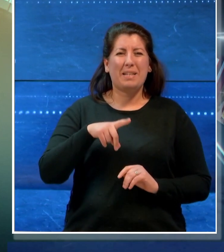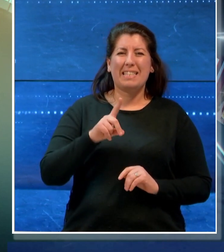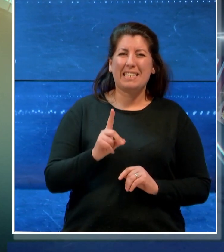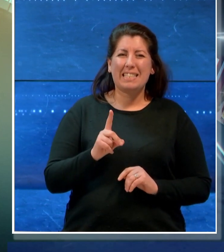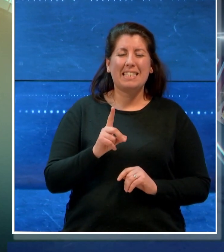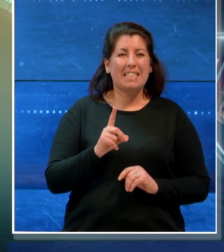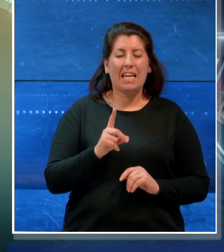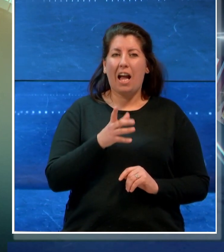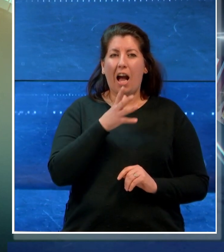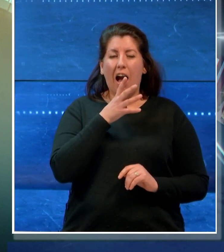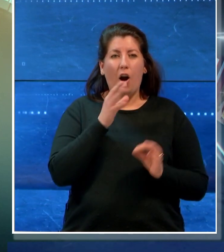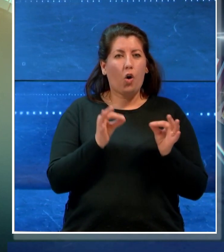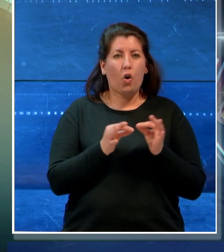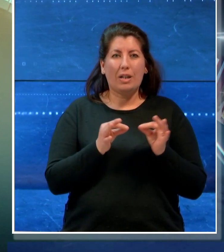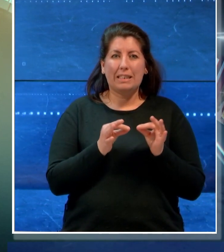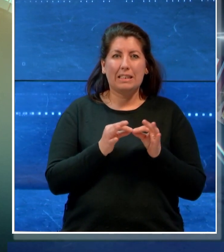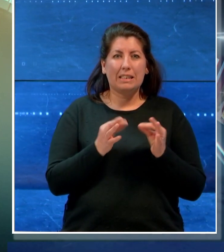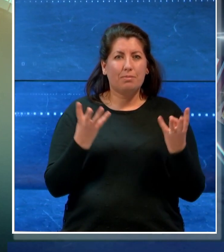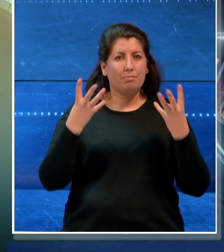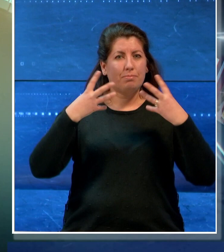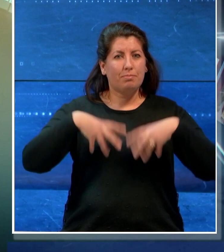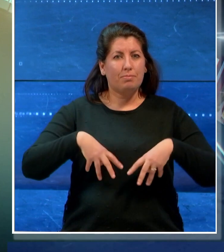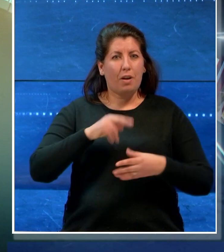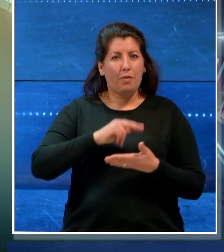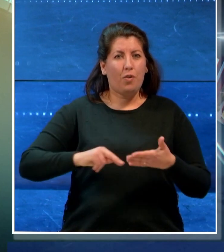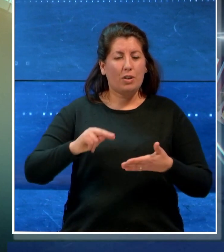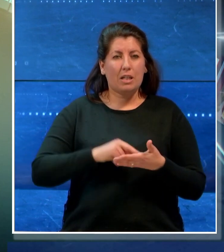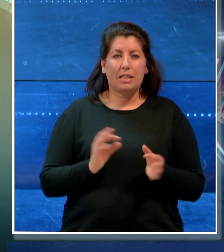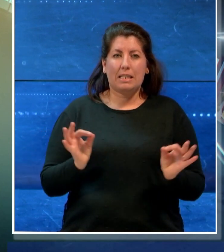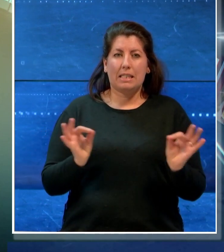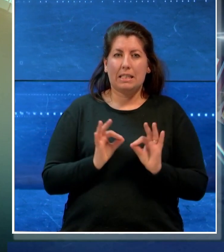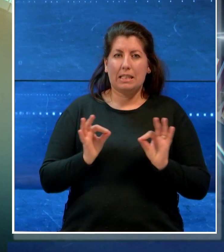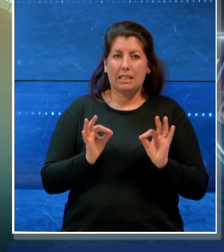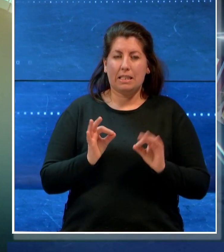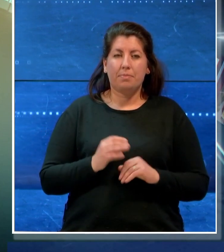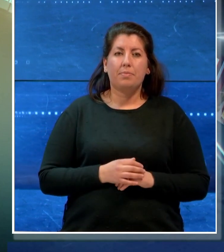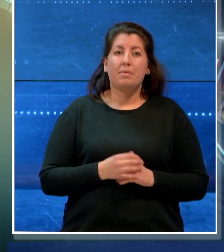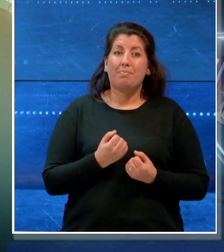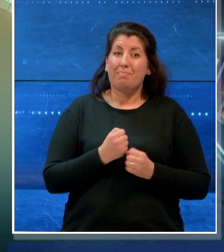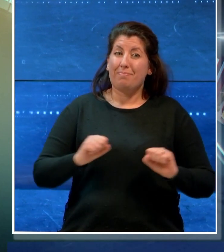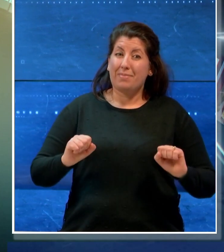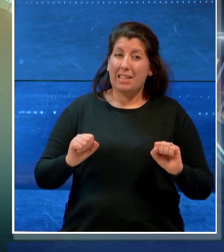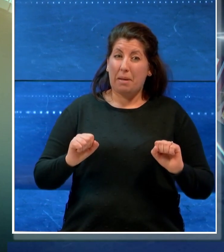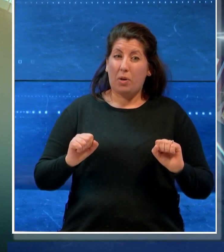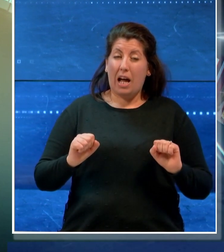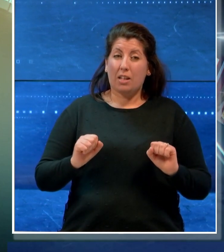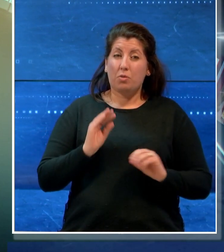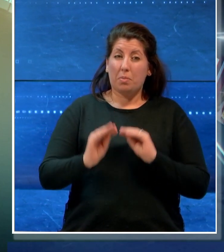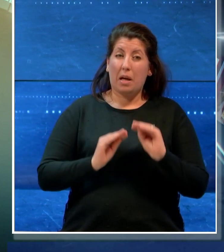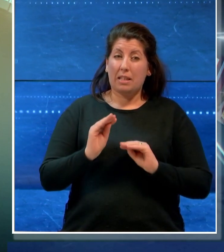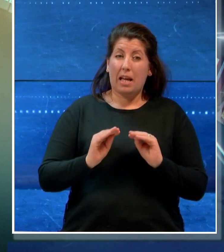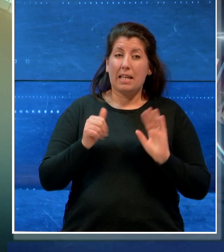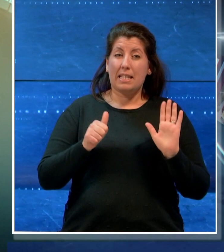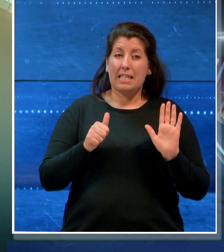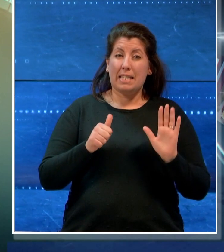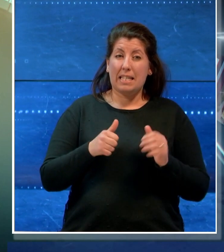esserci accordo sull'organizzazione delle primarie. I DEM chiedevano 6 seggi in città e di